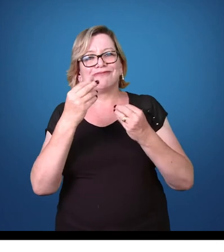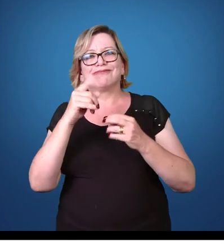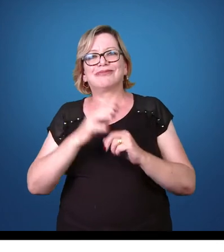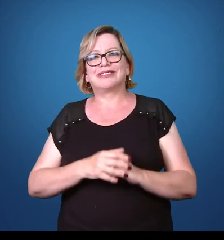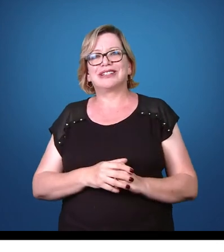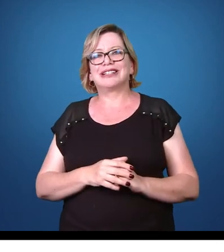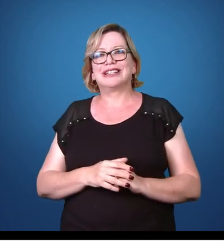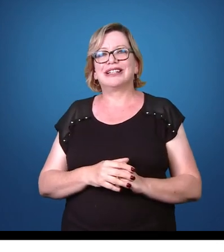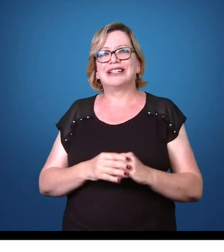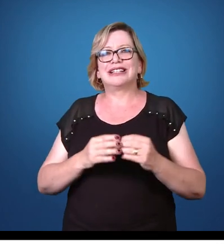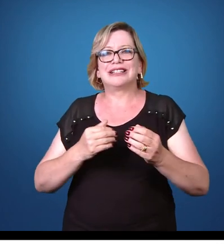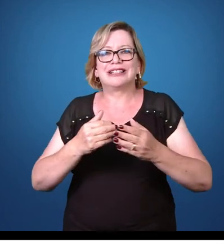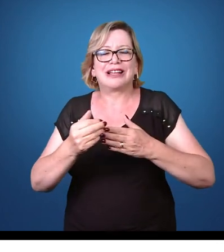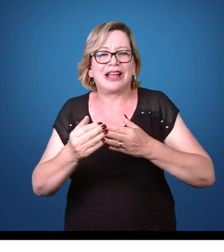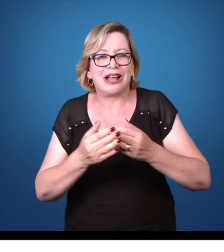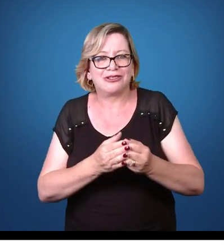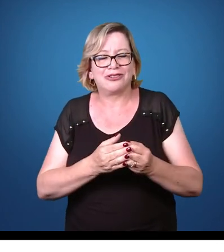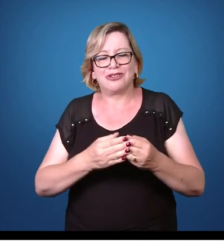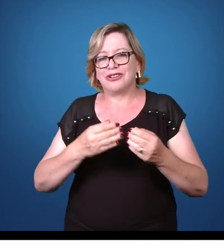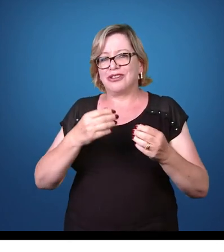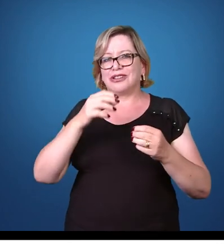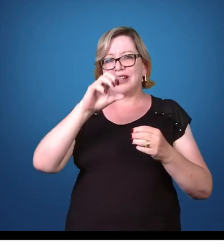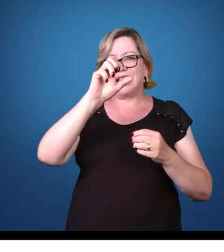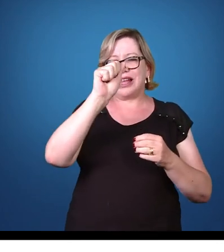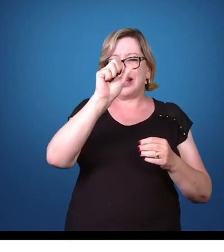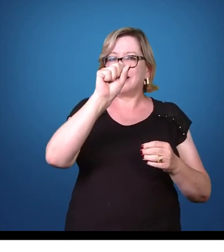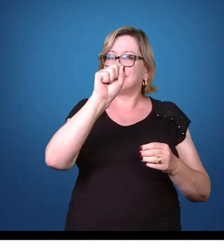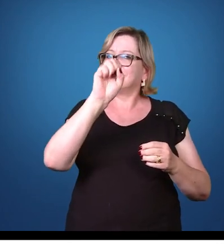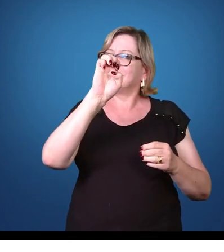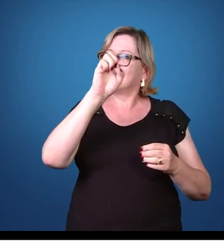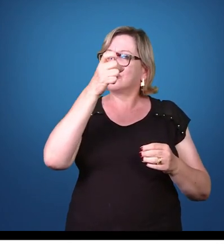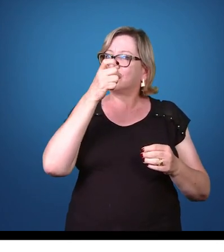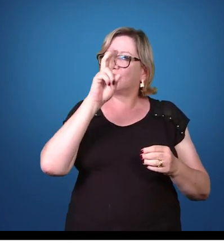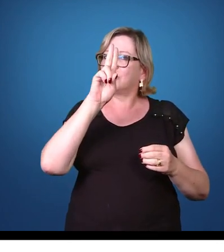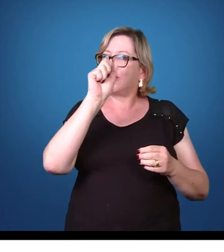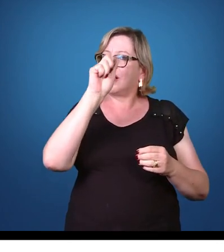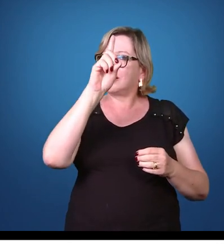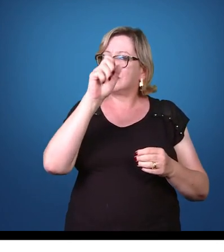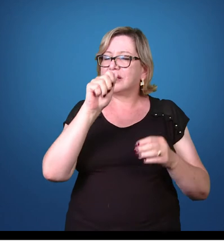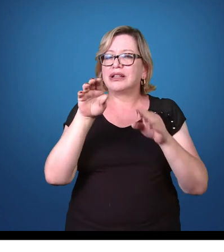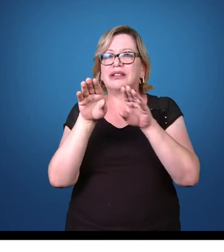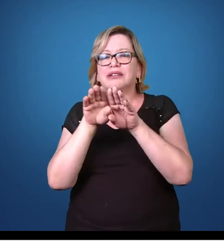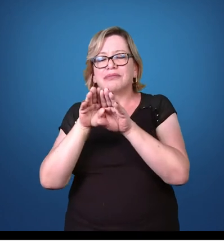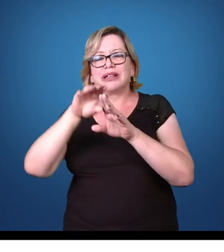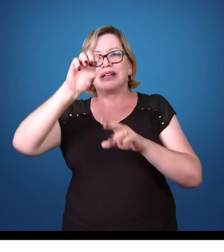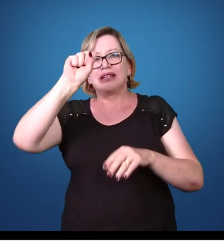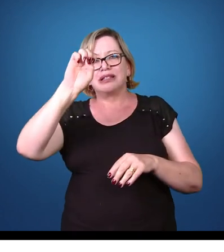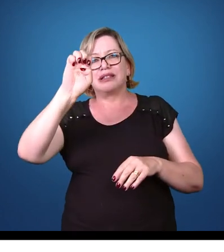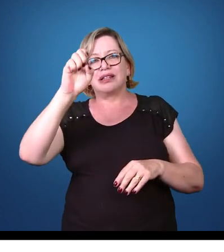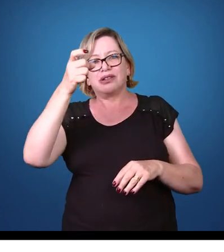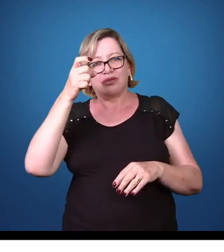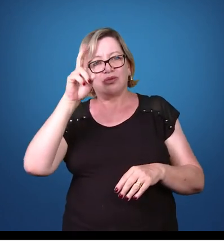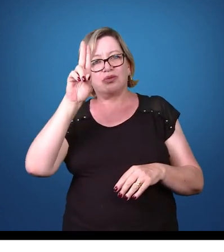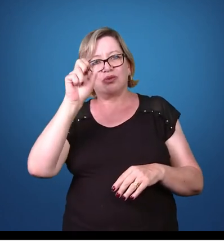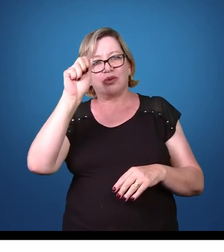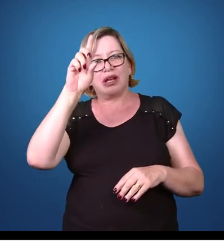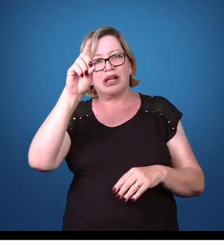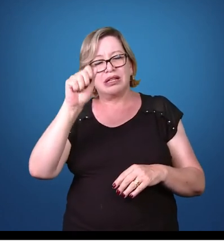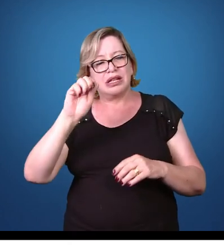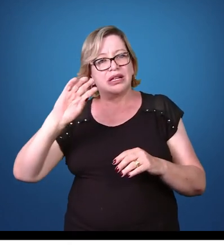tanto a forma assexuada presente no hospedeiro intermediário, quanto a forma assexuada